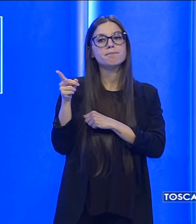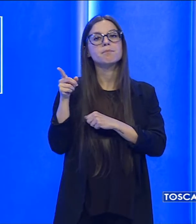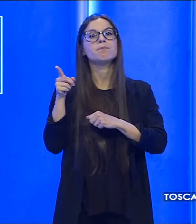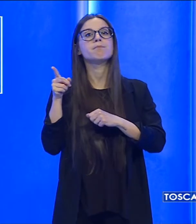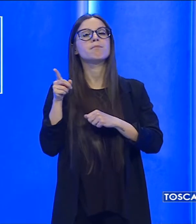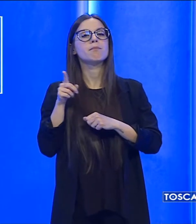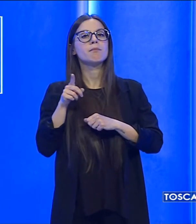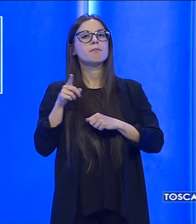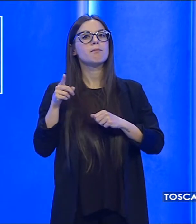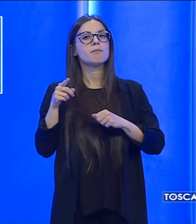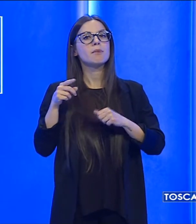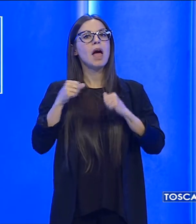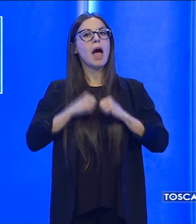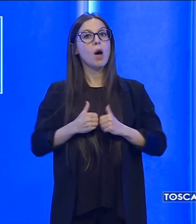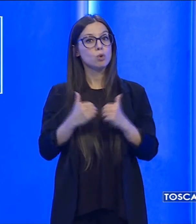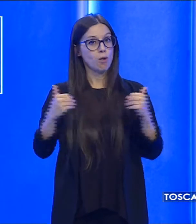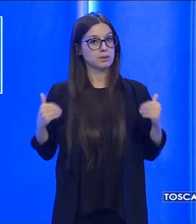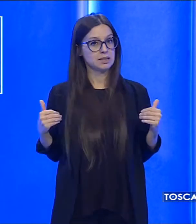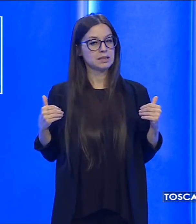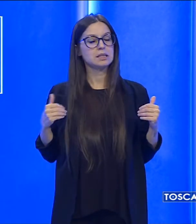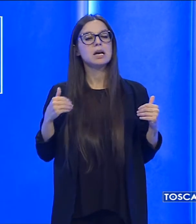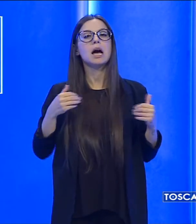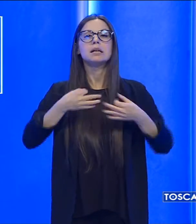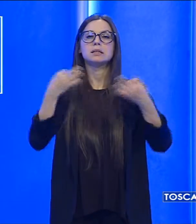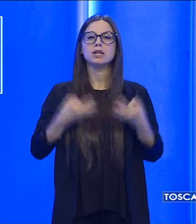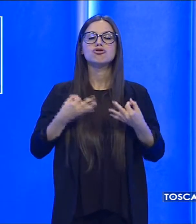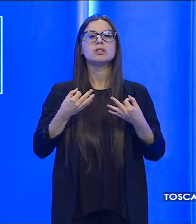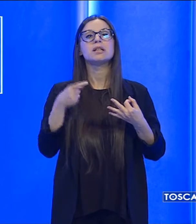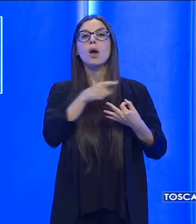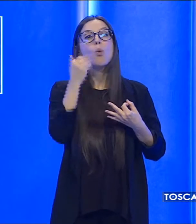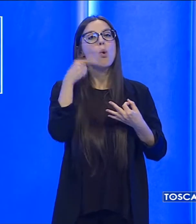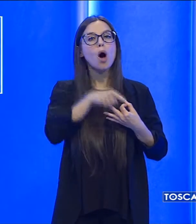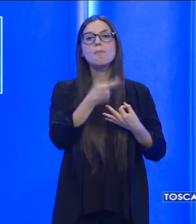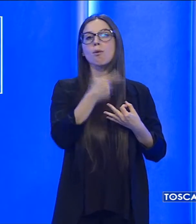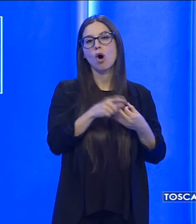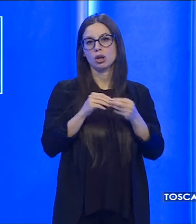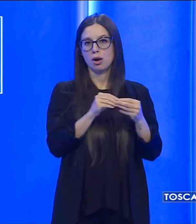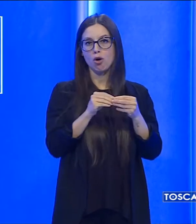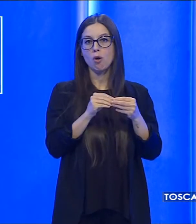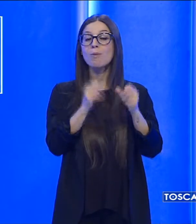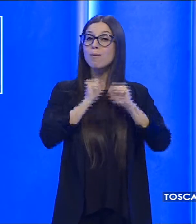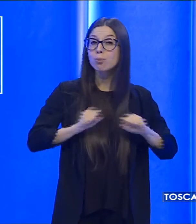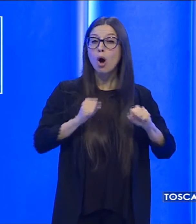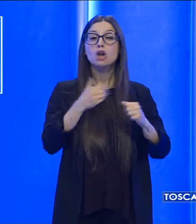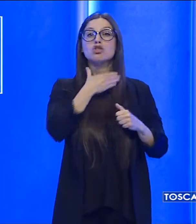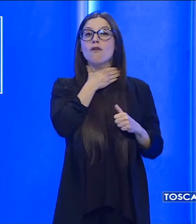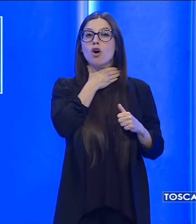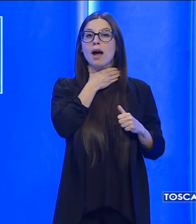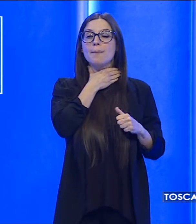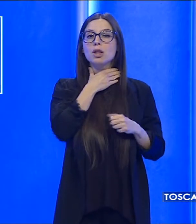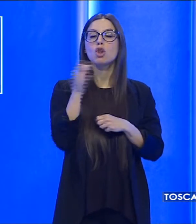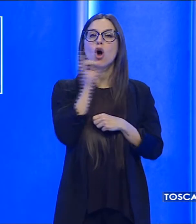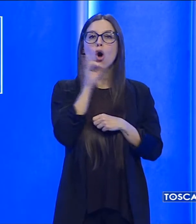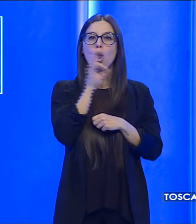'autopsia stabilirà quelle che sono state le cause della morte dell'uomo, se per soffocamento oppure per le